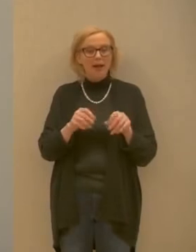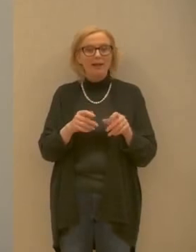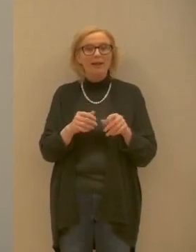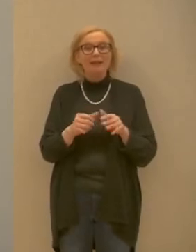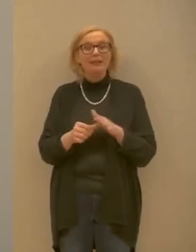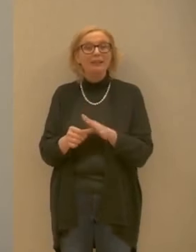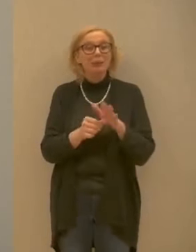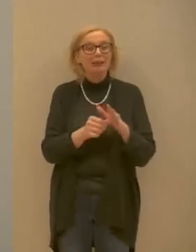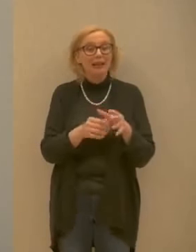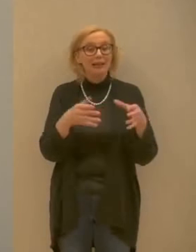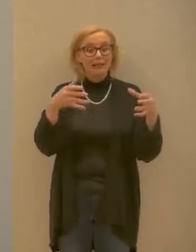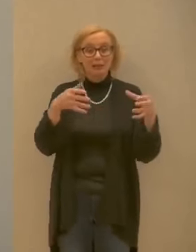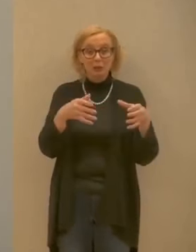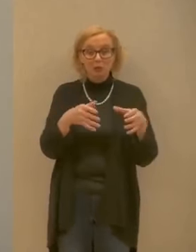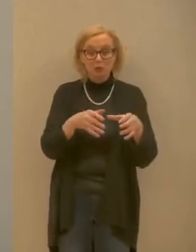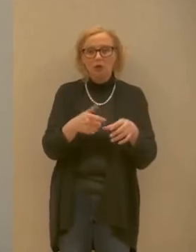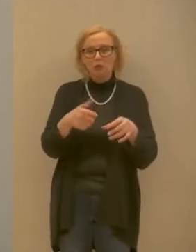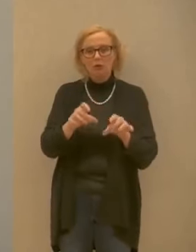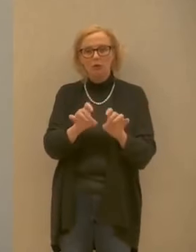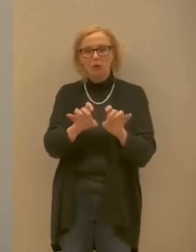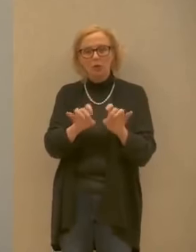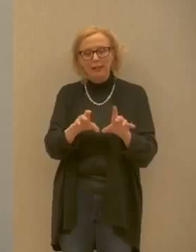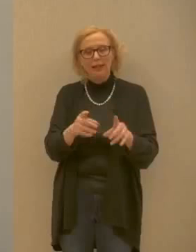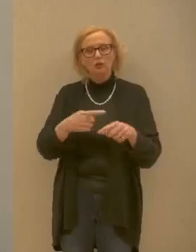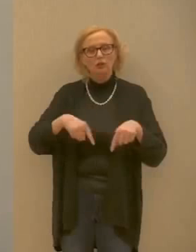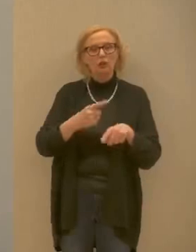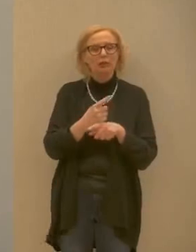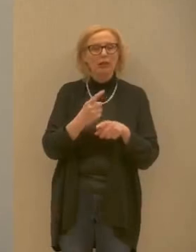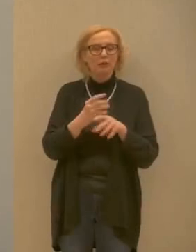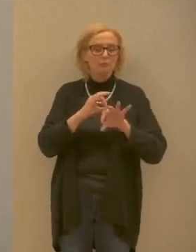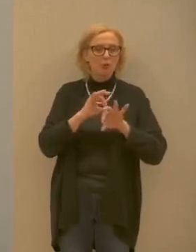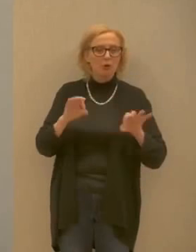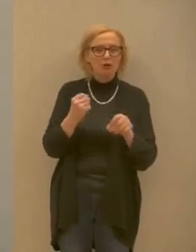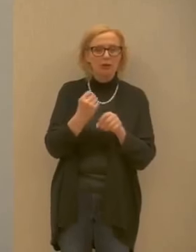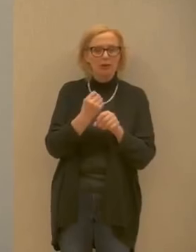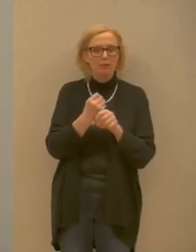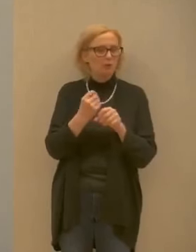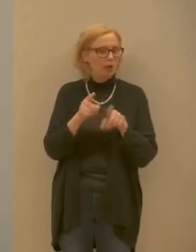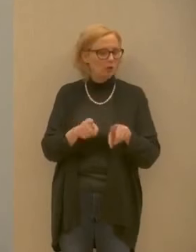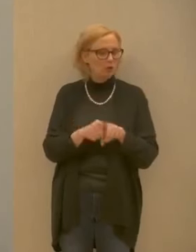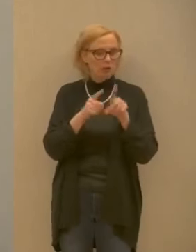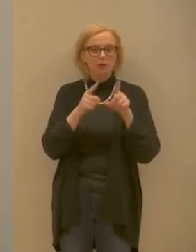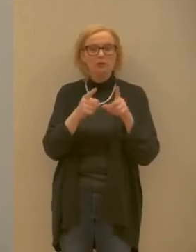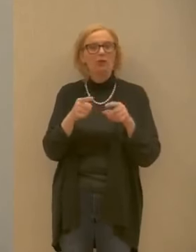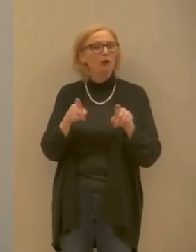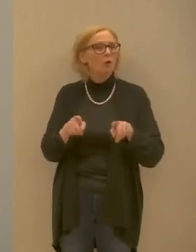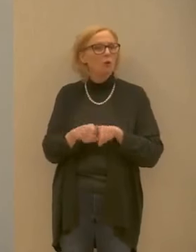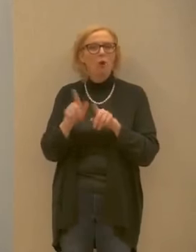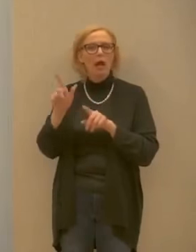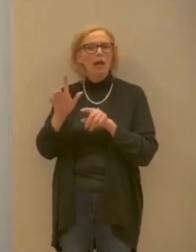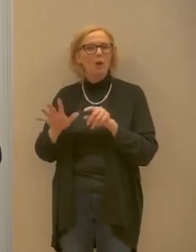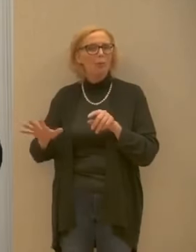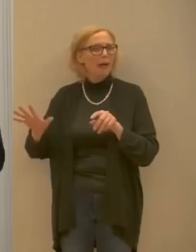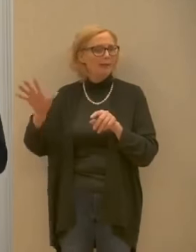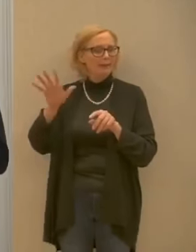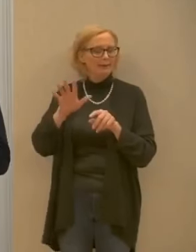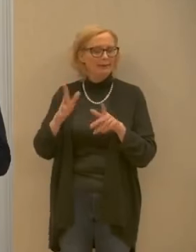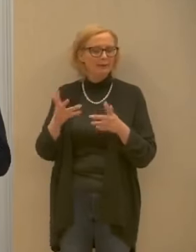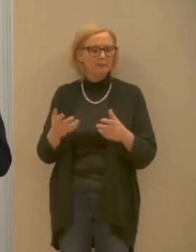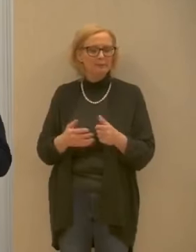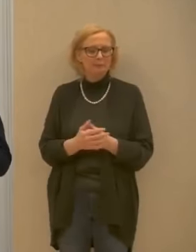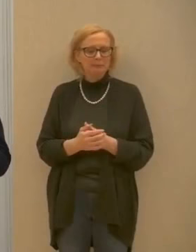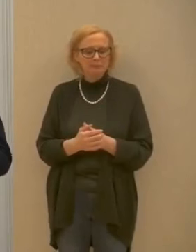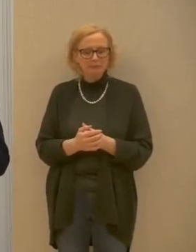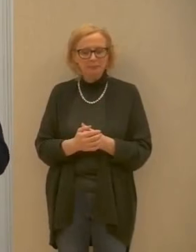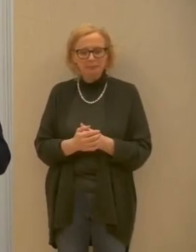purtroppo in maniera molto drammatica per le dimensioni in sistemi come quello della Lombardia ci chiedono anche notizie